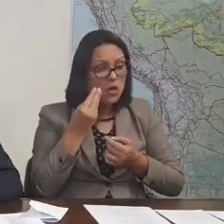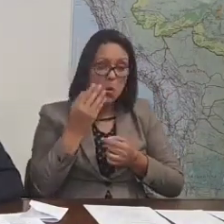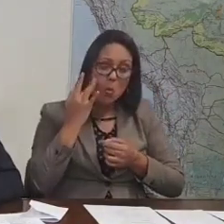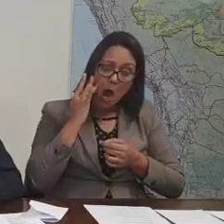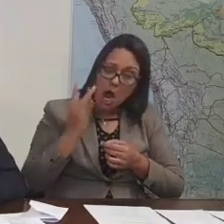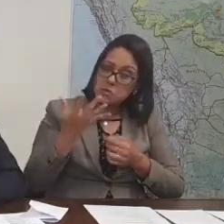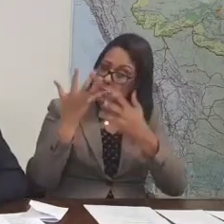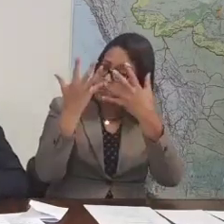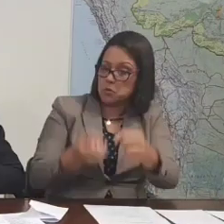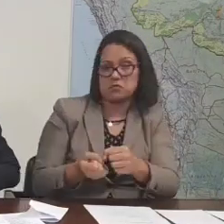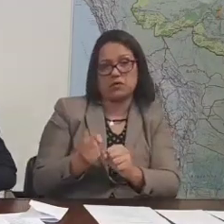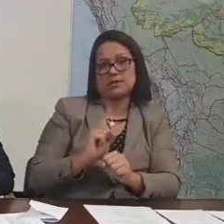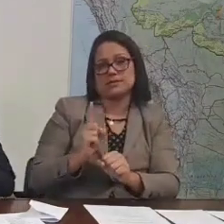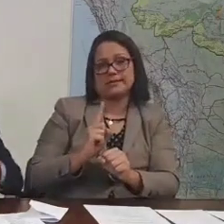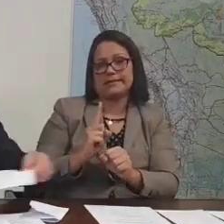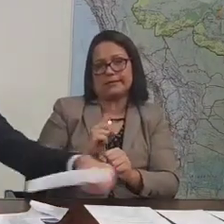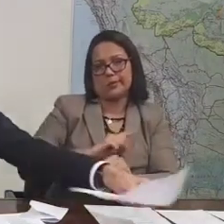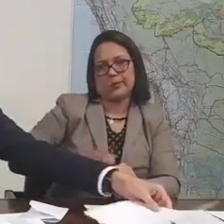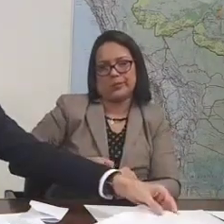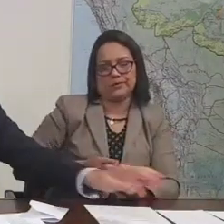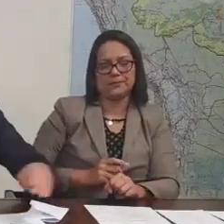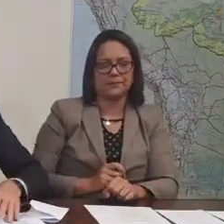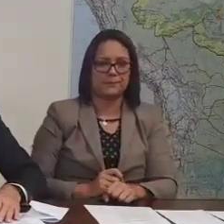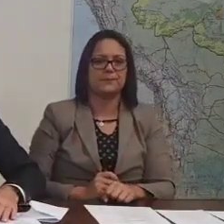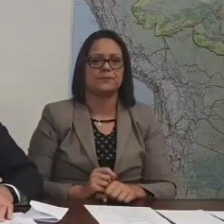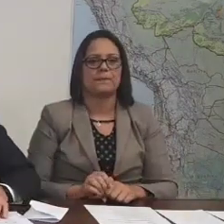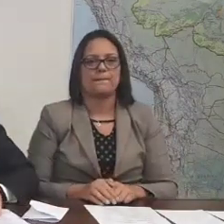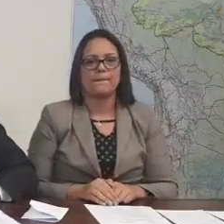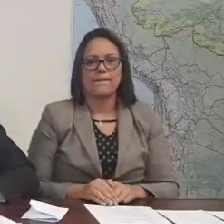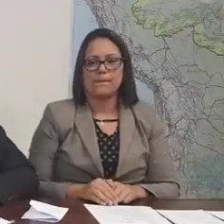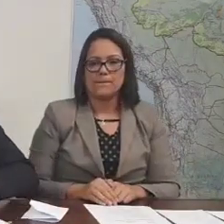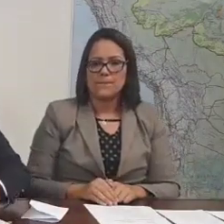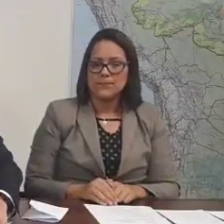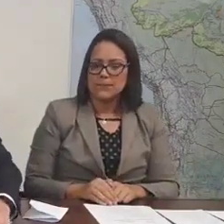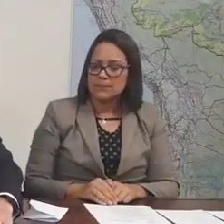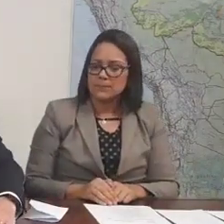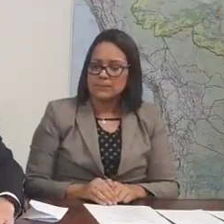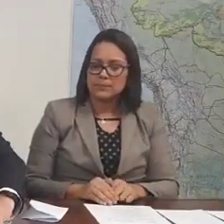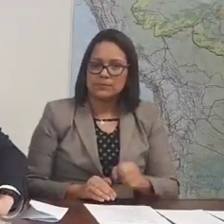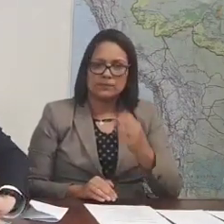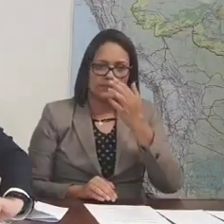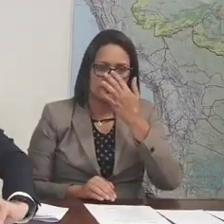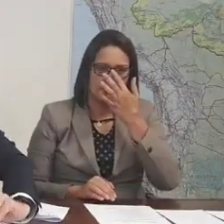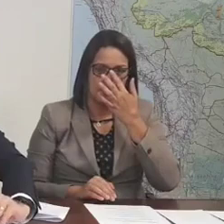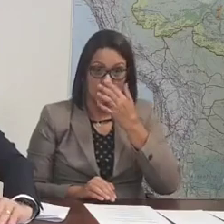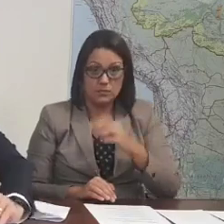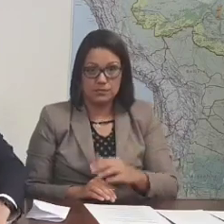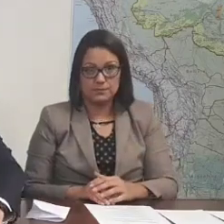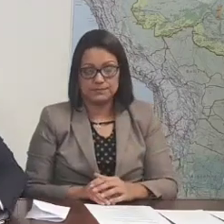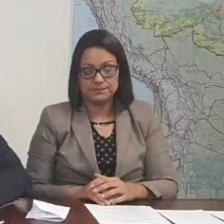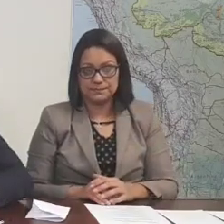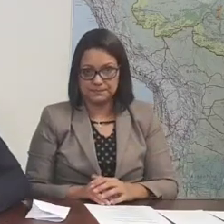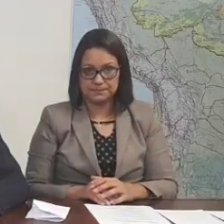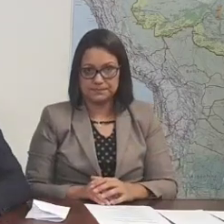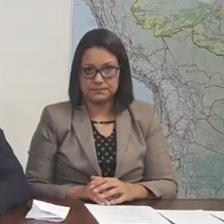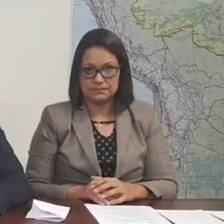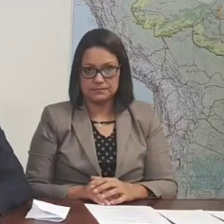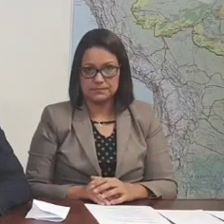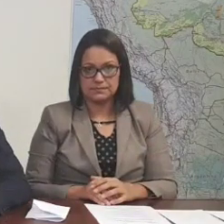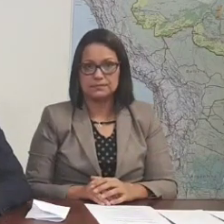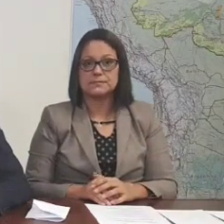vetar o dispositivo. Ok? Vamos respeitar. Temos que... Estou. Eu não quero... Eu quero que você pague...